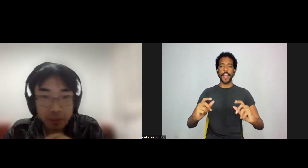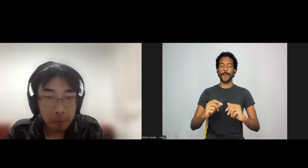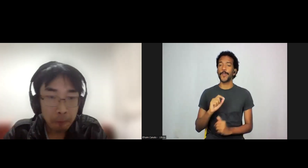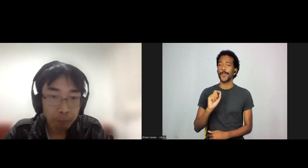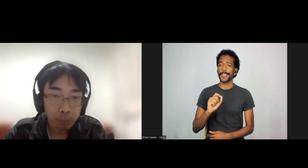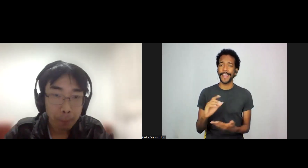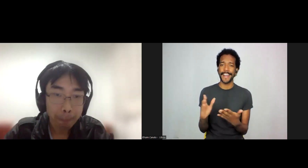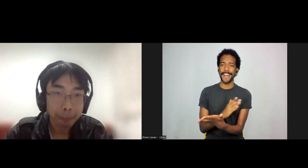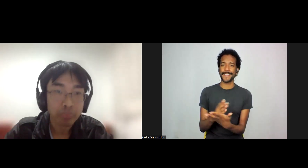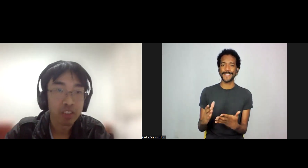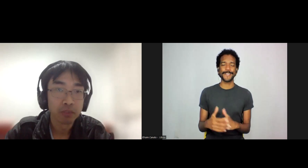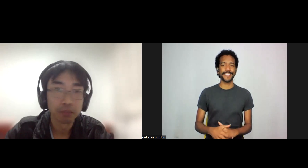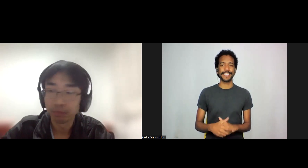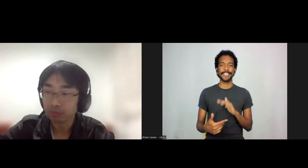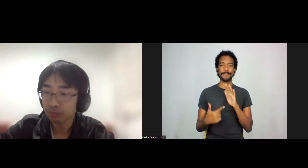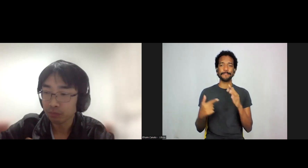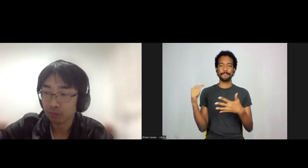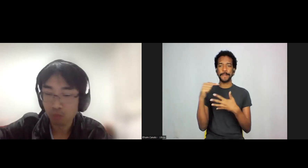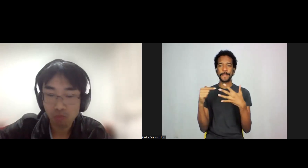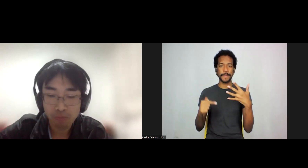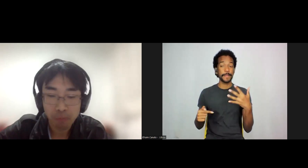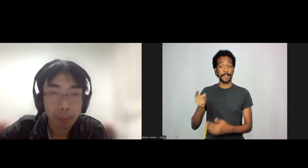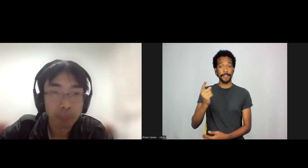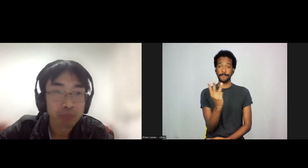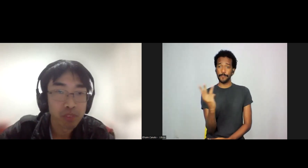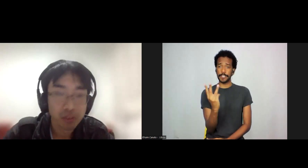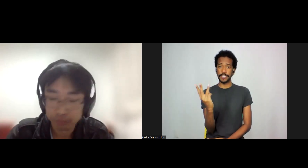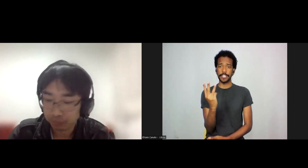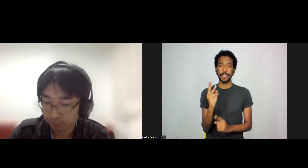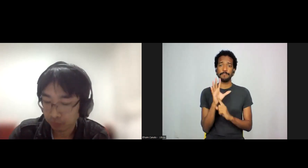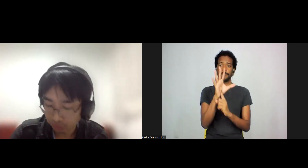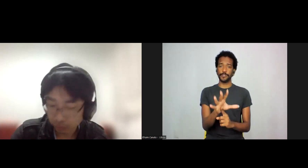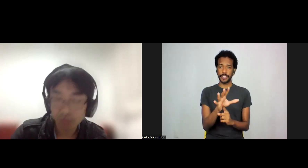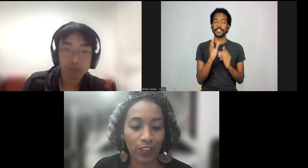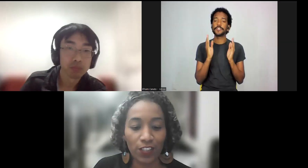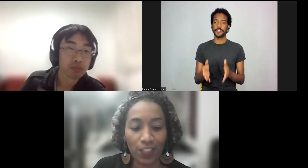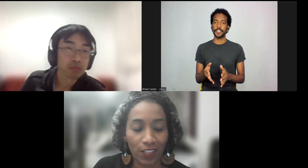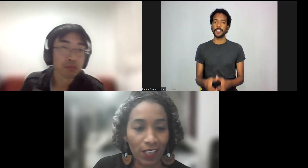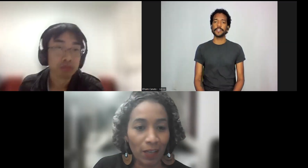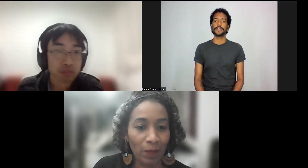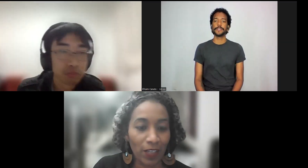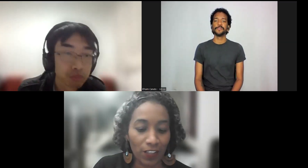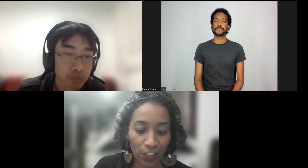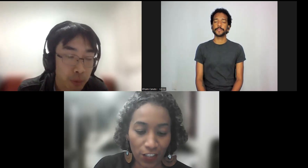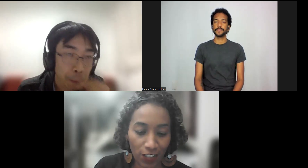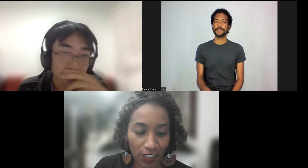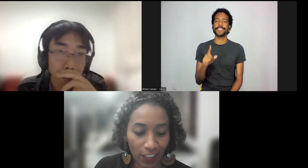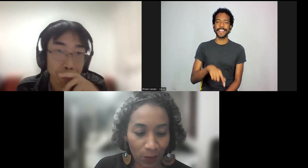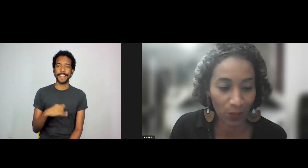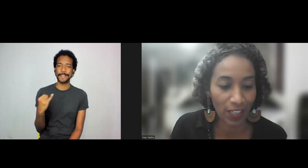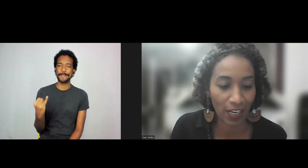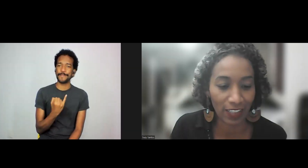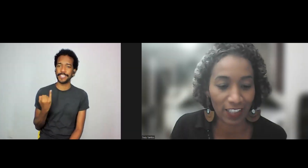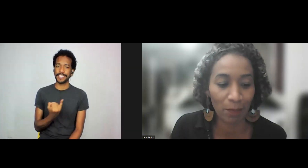apontamentos que vocês três trouxeram que eu acho que são importantes para a gente